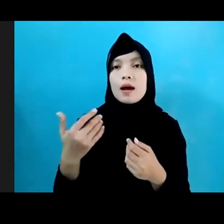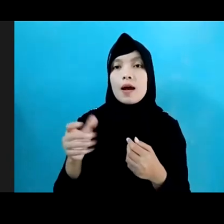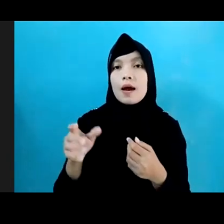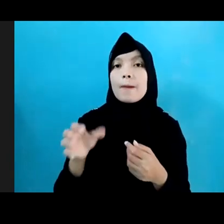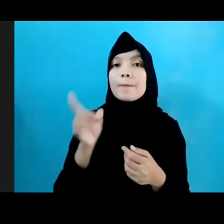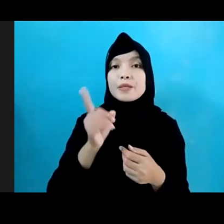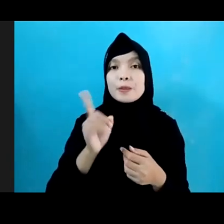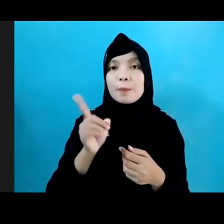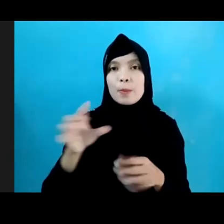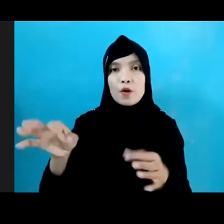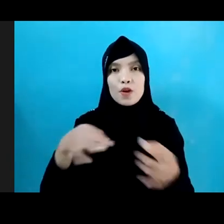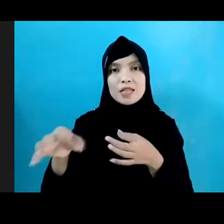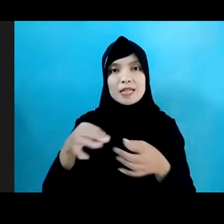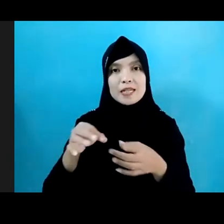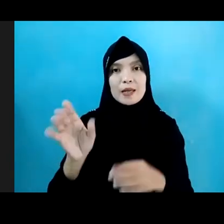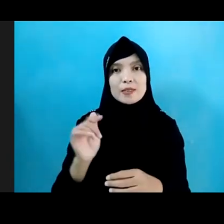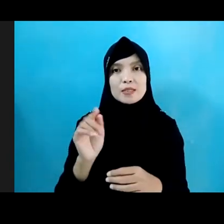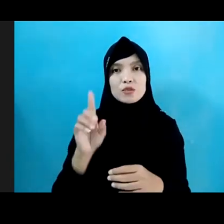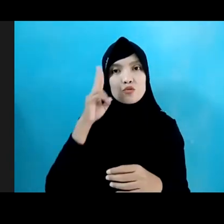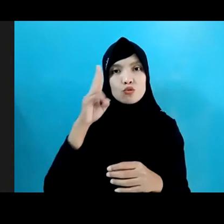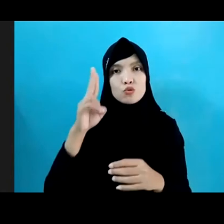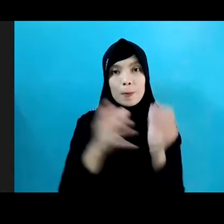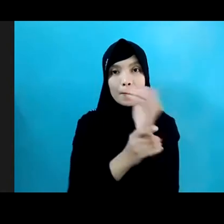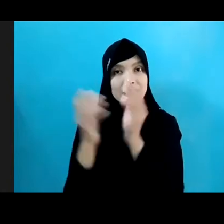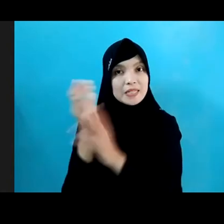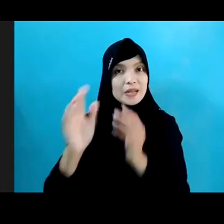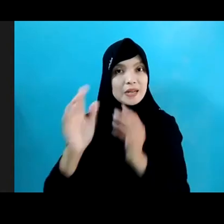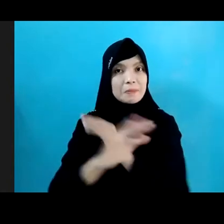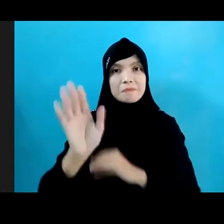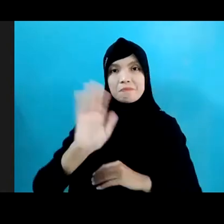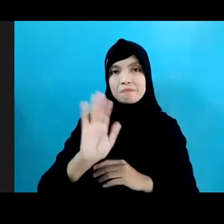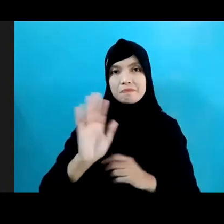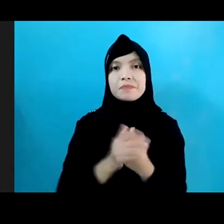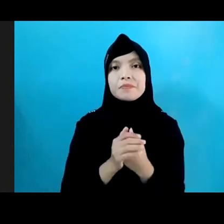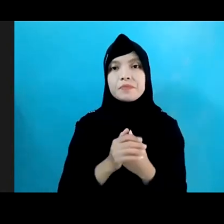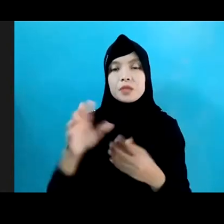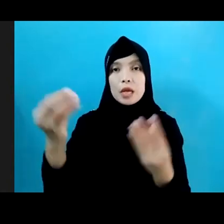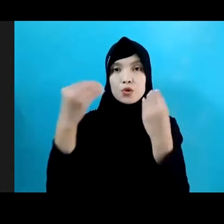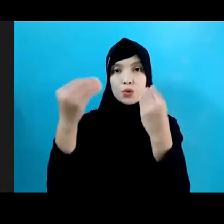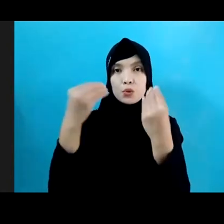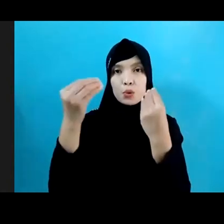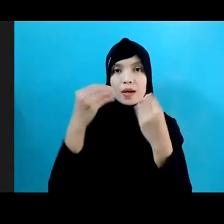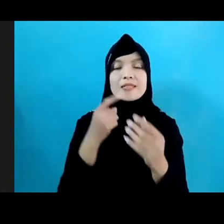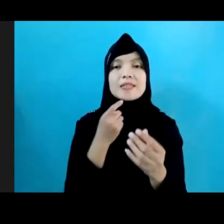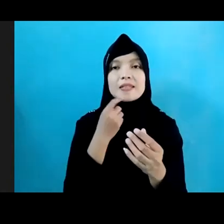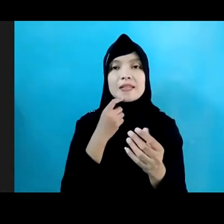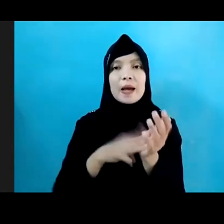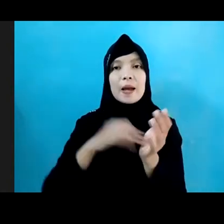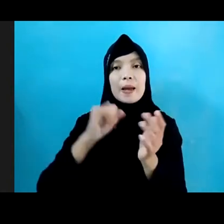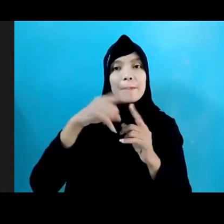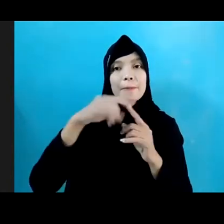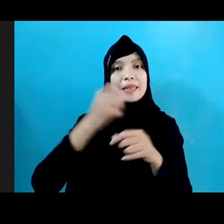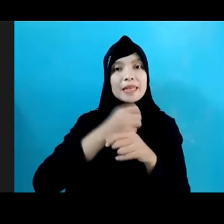Memadai Untuk Penanganan Bencana Belum Mendapatkan Edukasi Seputar Mitigasi Perubahan Iklim